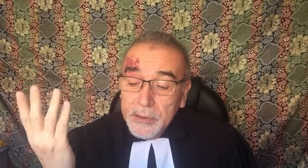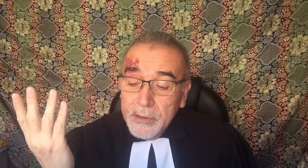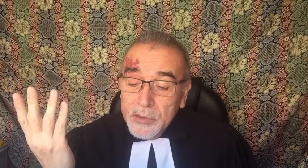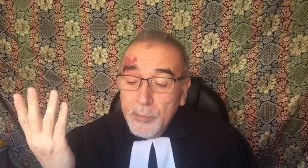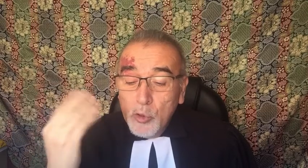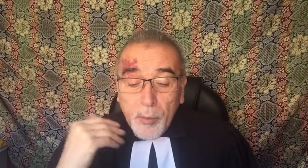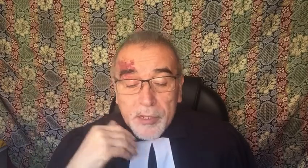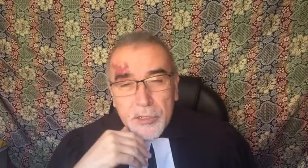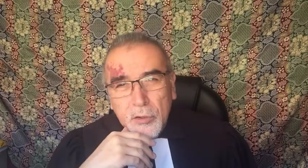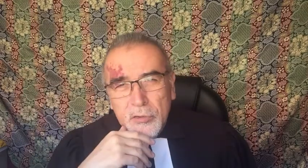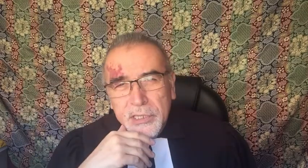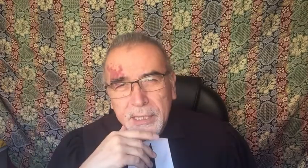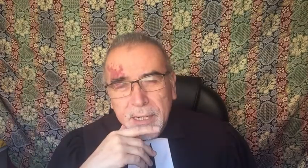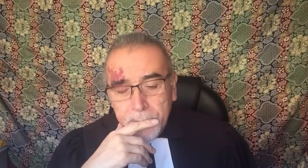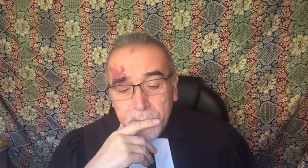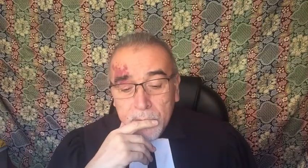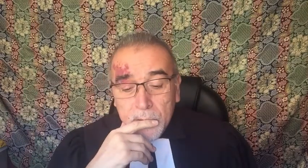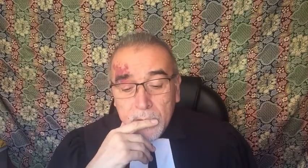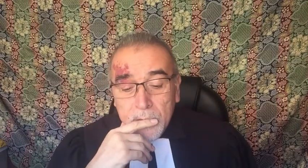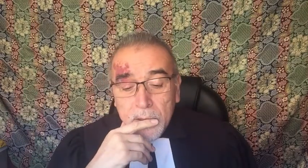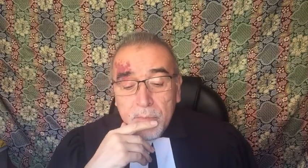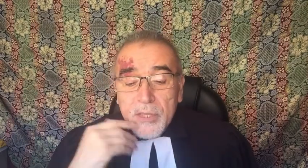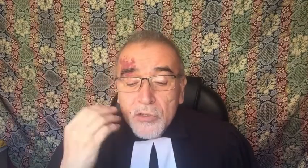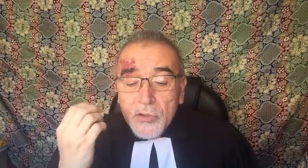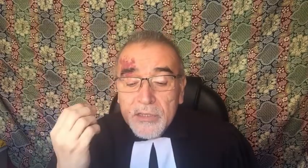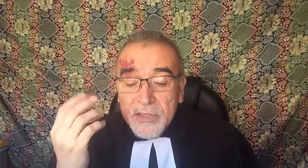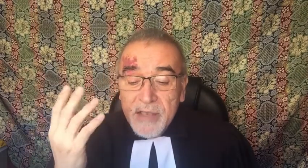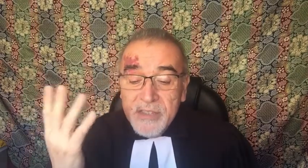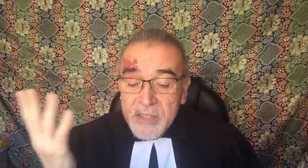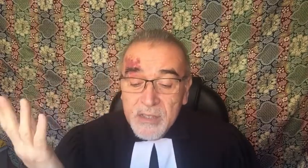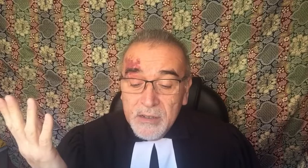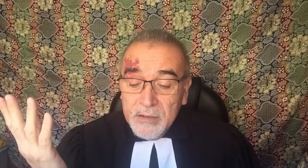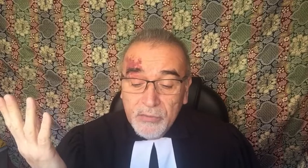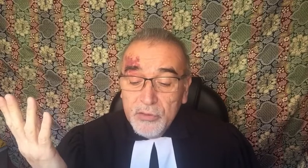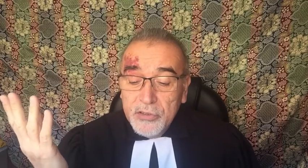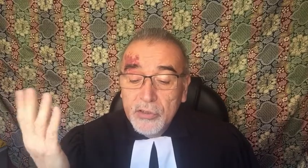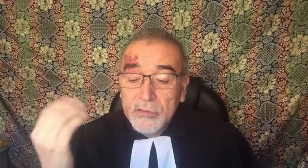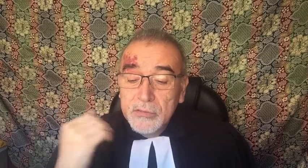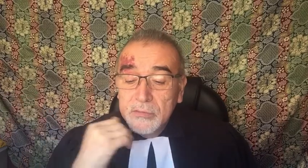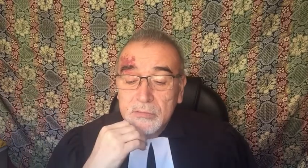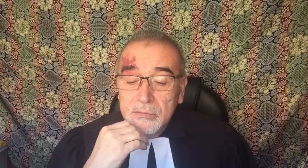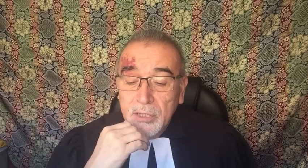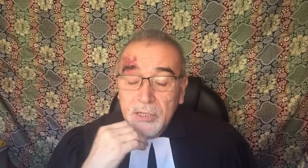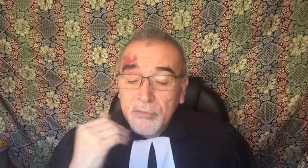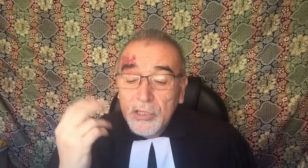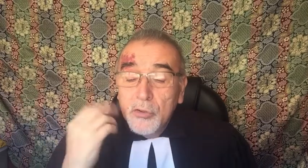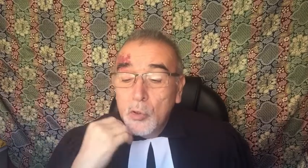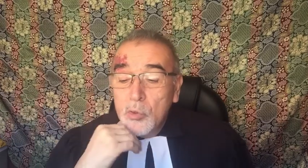se preocupa de niños con ceguera. Pienso en SIDEBI, de Fundación Colunga,